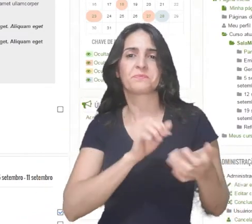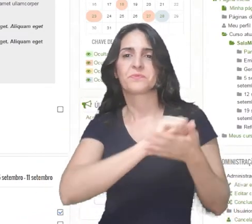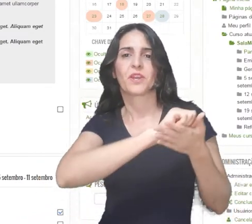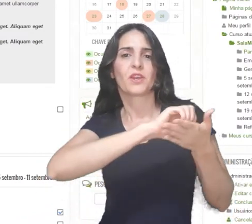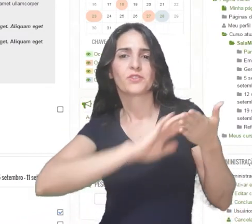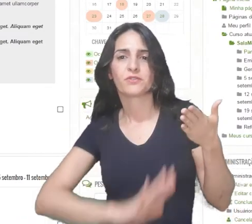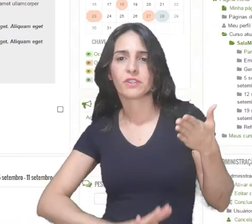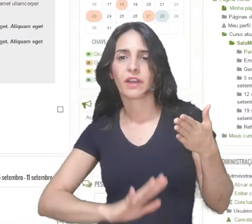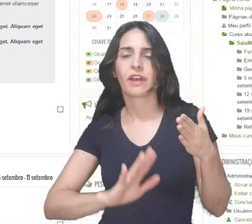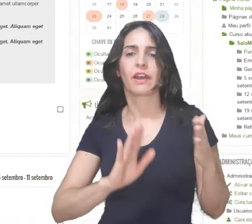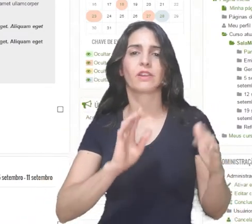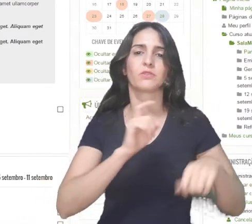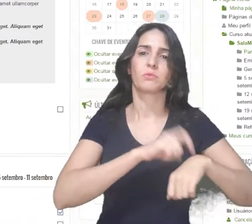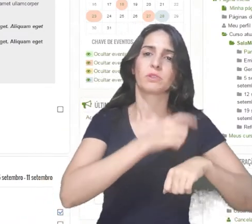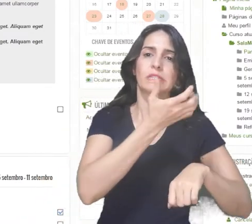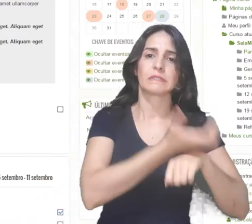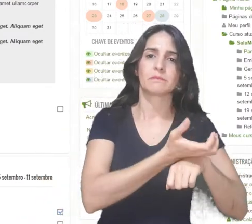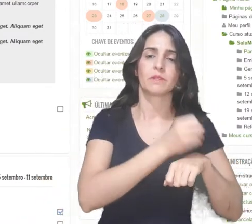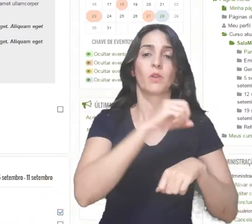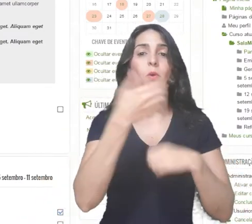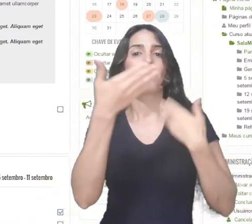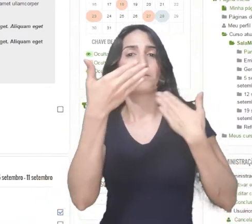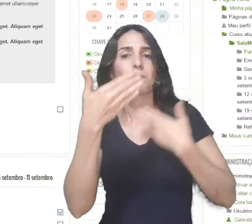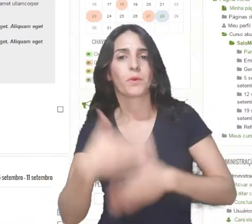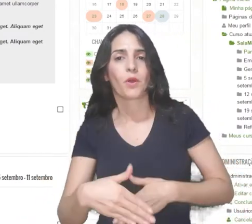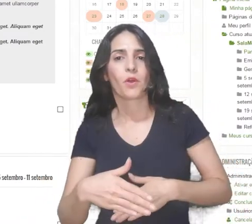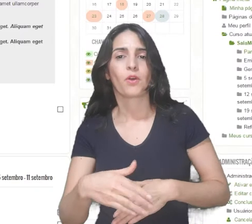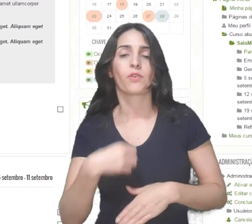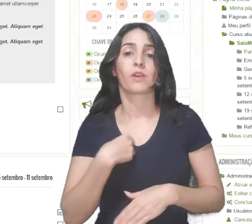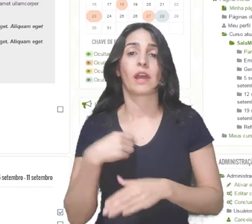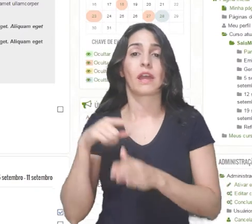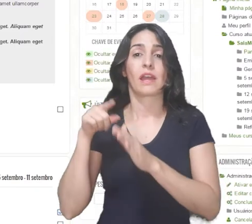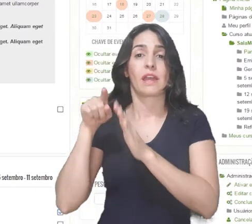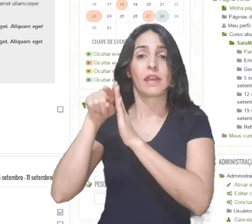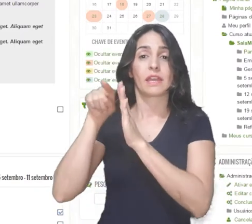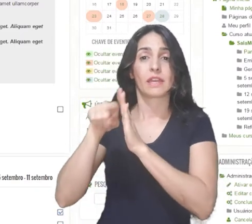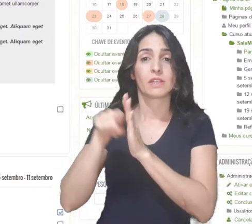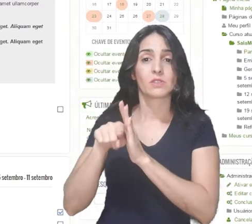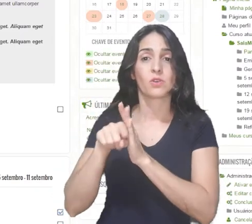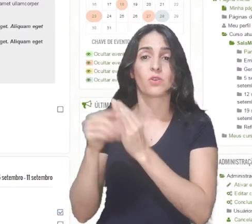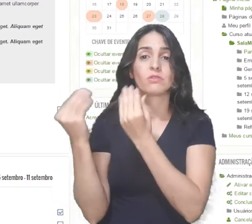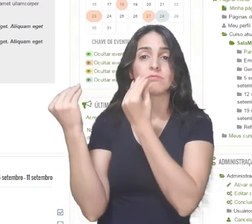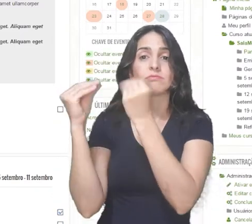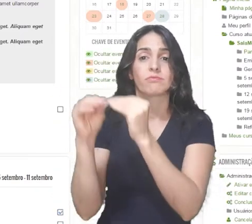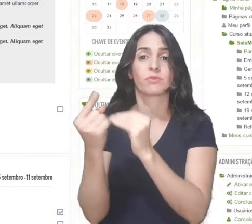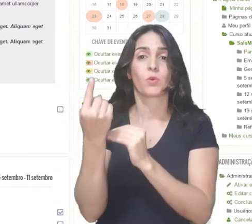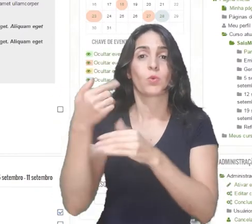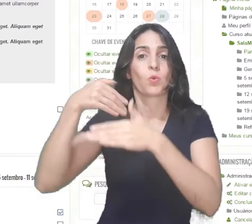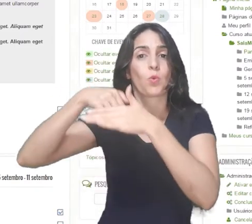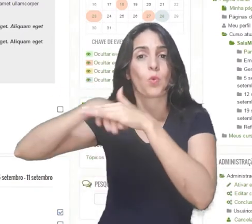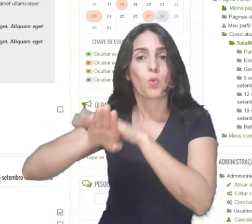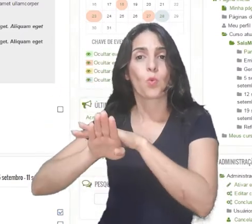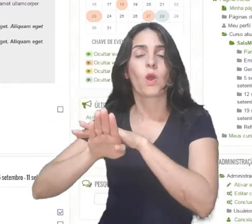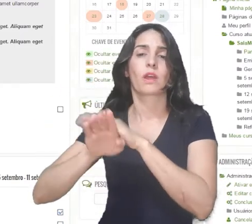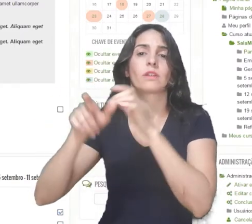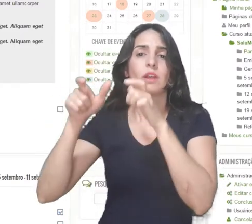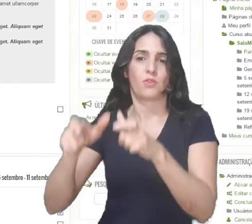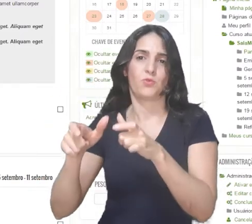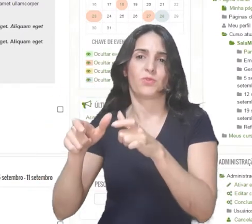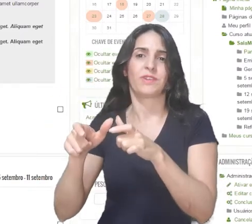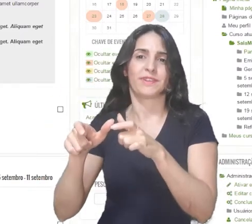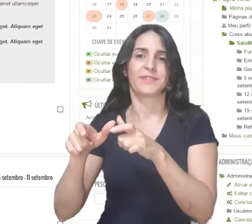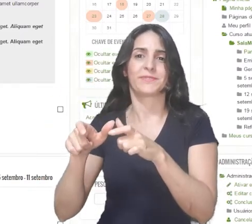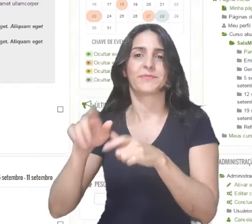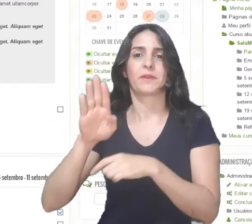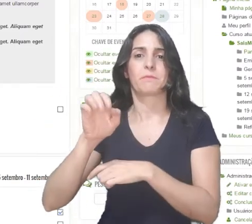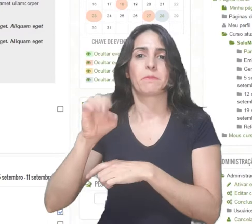Tanto nas atividades durante a disciplina como as provas, elas vão ficar todas concentradas no banco de